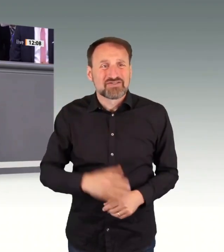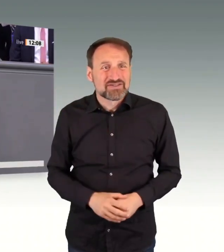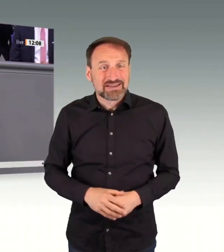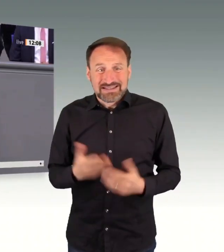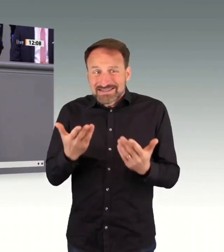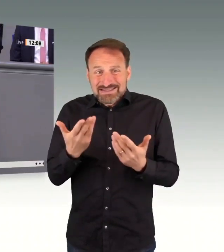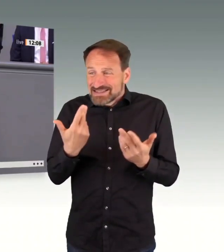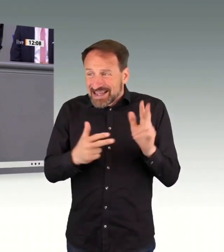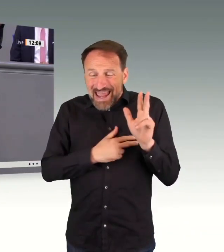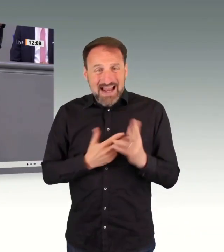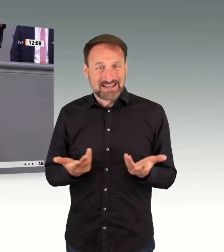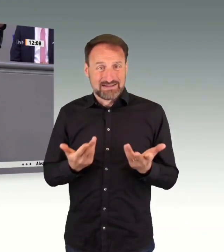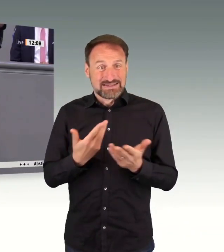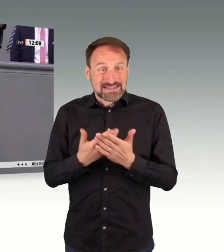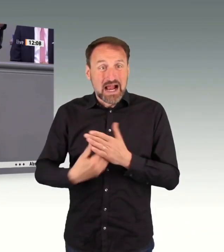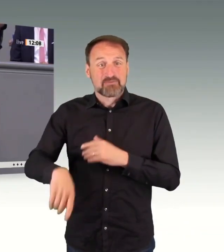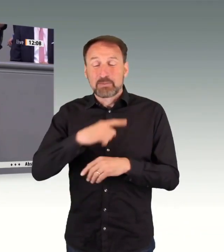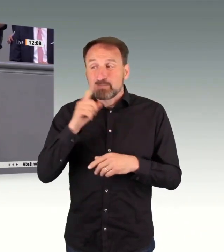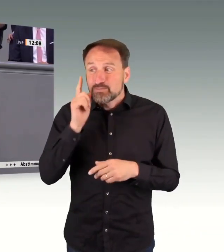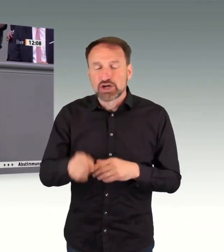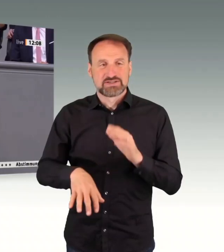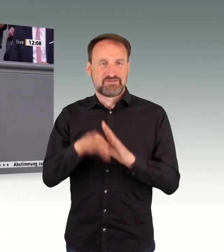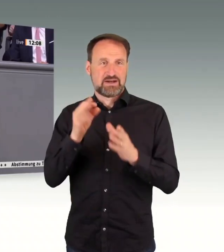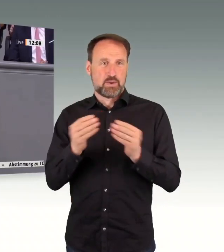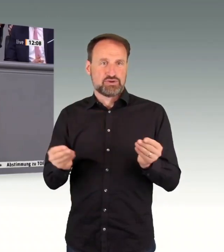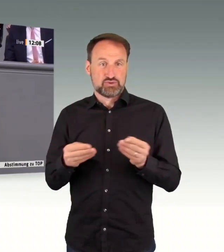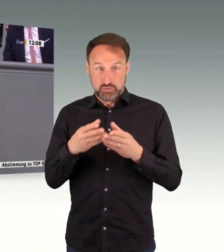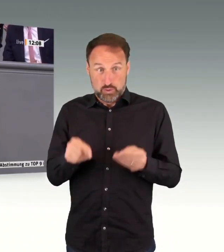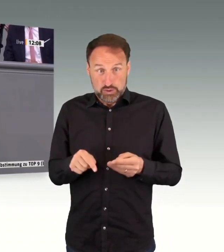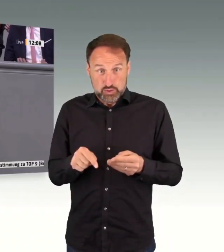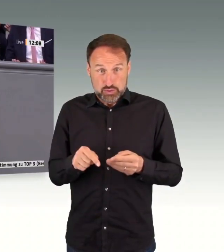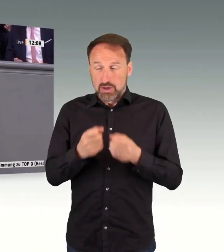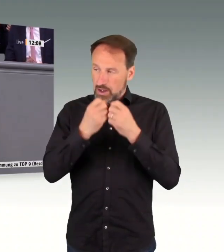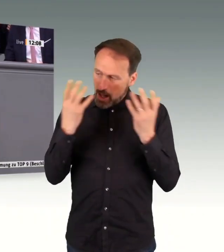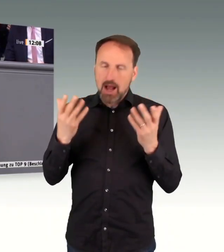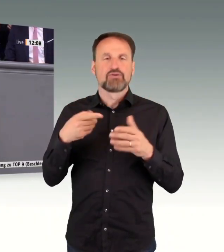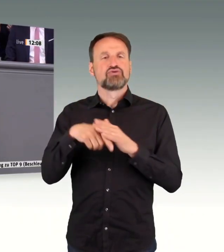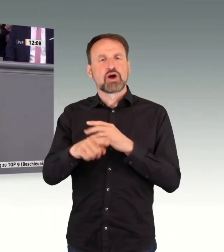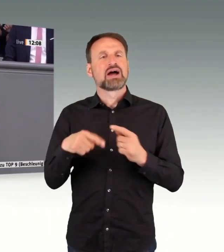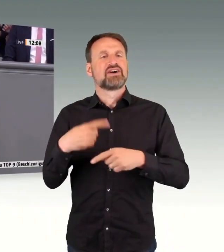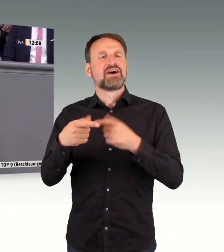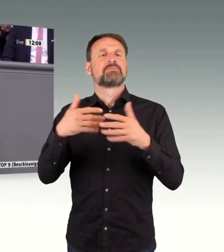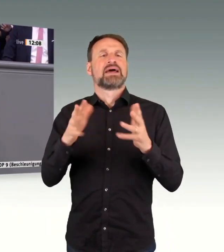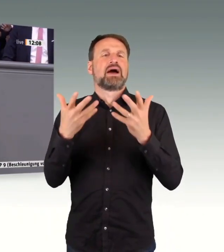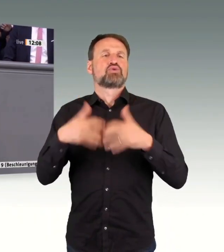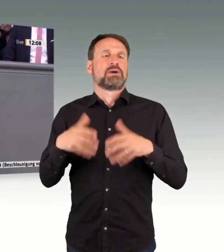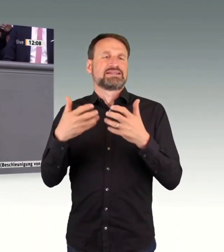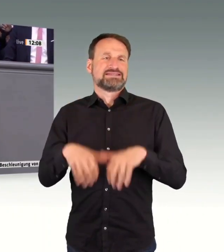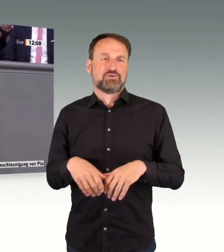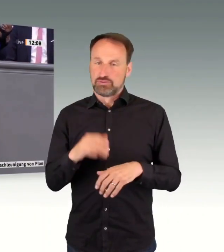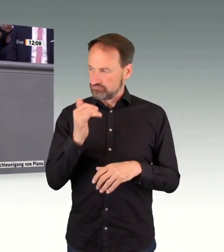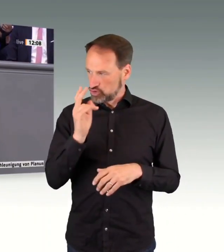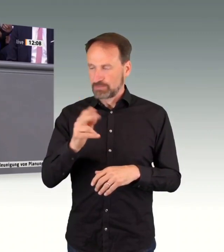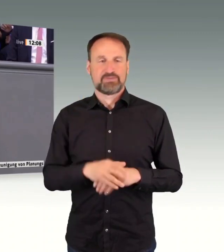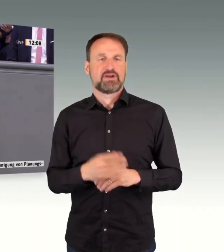Das nützt uns ja alles nichts. Wir haben vor zwei Jahren, und das erkannt, einen grundsätzlichen Neuanfang gefordert. Das steht auch in unserem